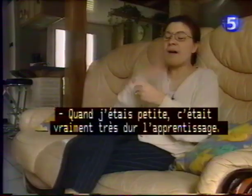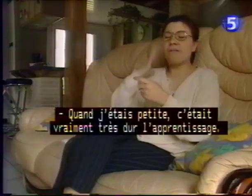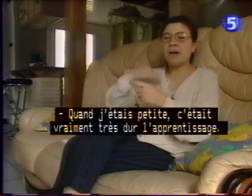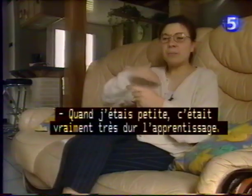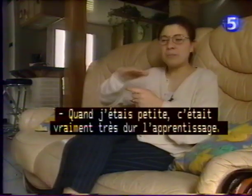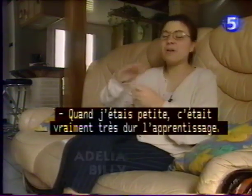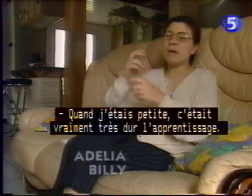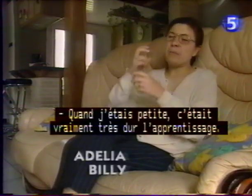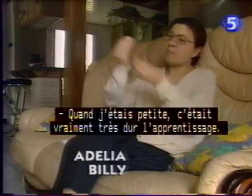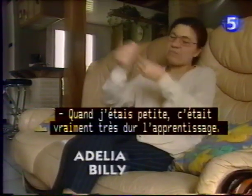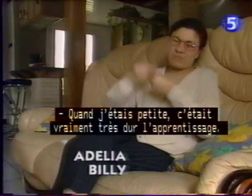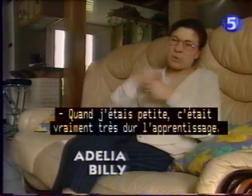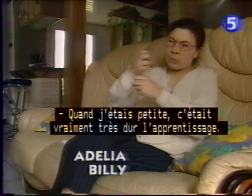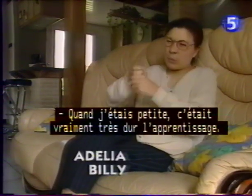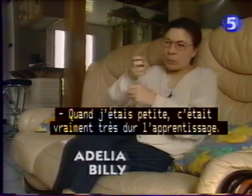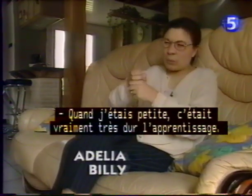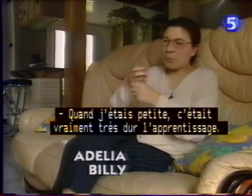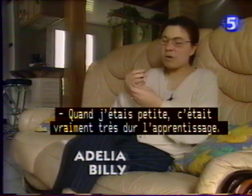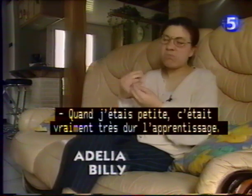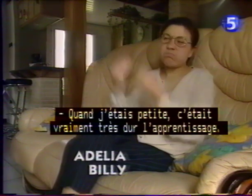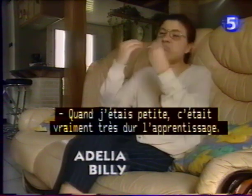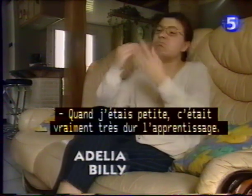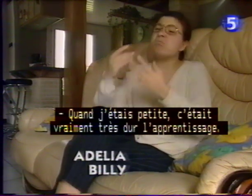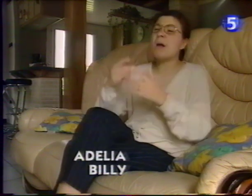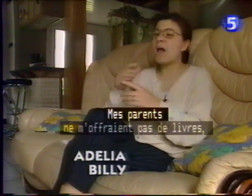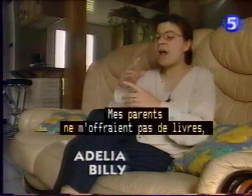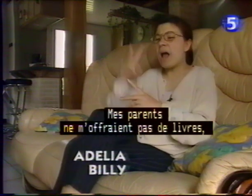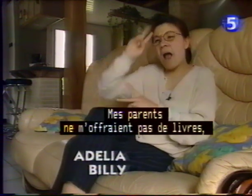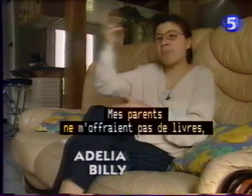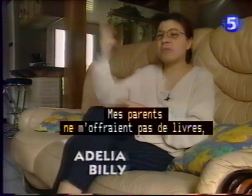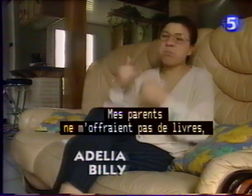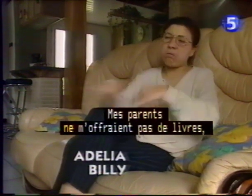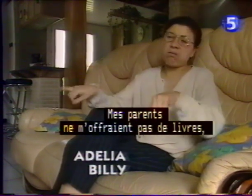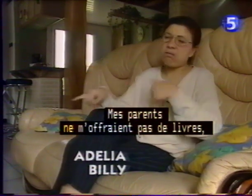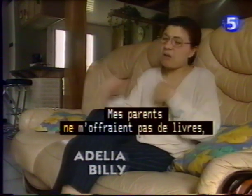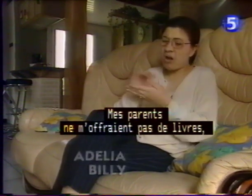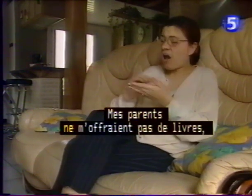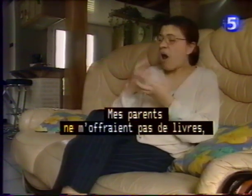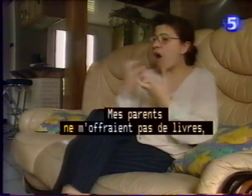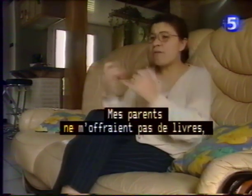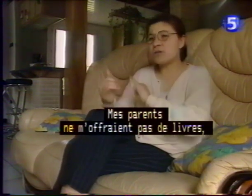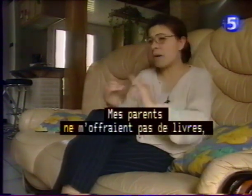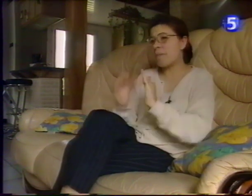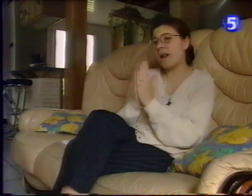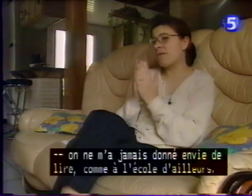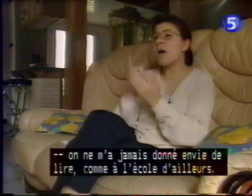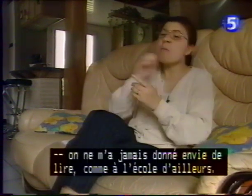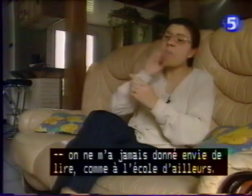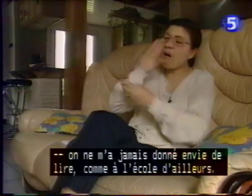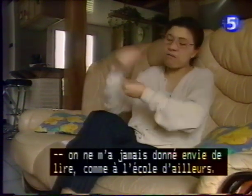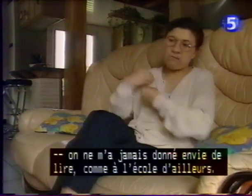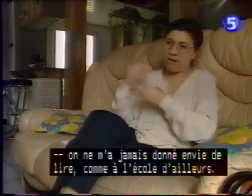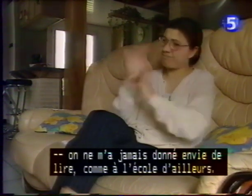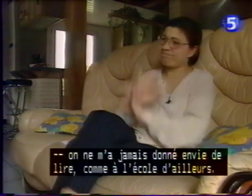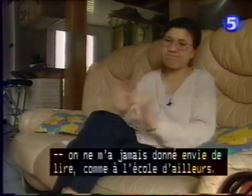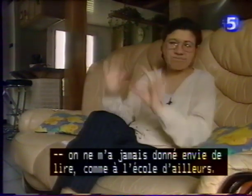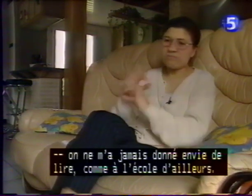Moi, quand j'étais petite,'était vraiment très dur, l'apprentissage. Mes parents ne m'offraient pas de livres. On ne m'a jamais donné envie de lire. Comme à l'école, d'ailleurs.